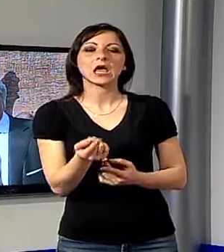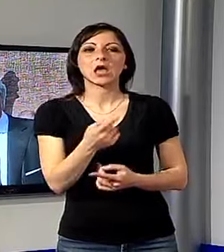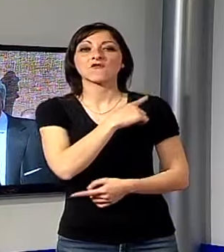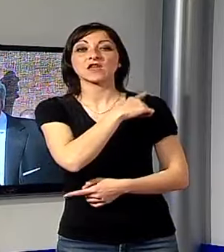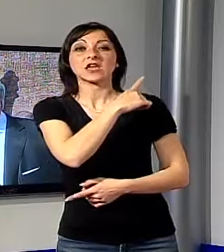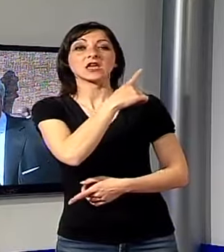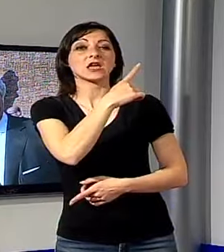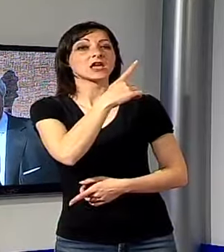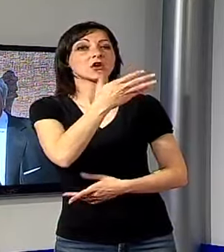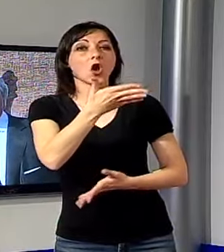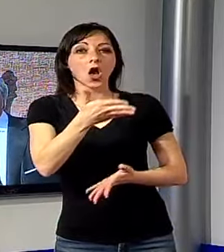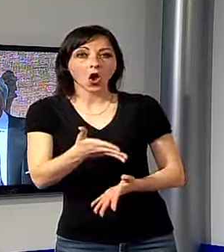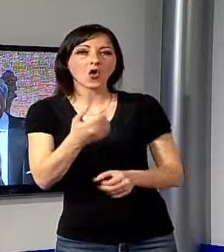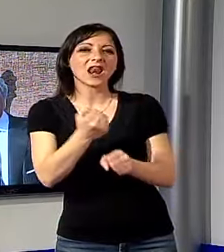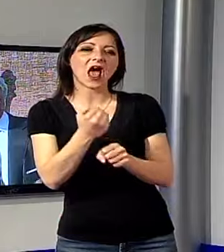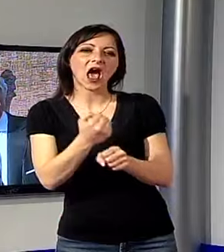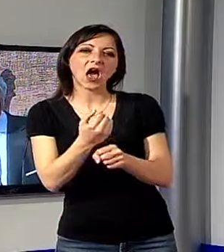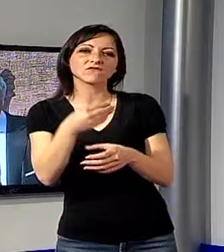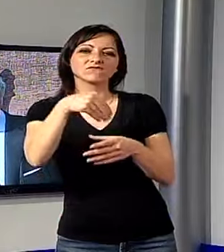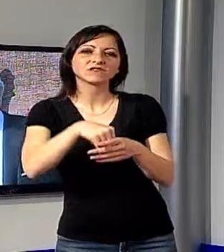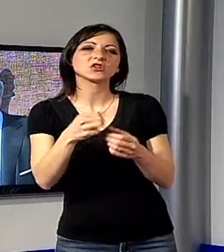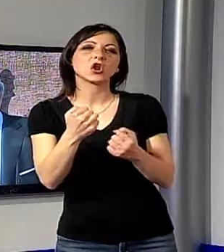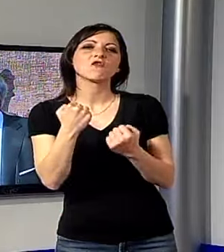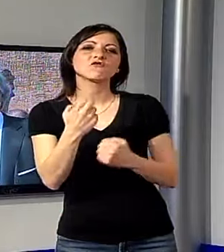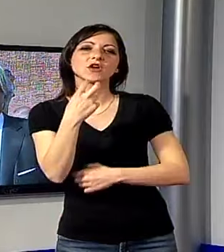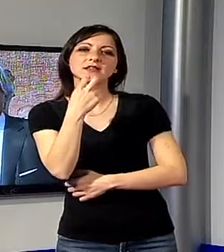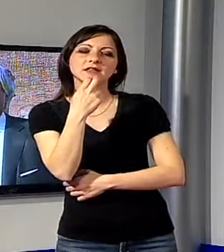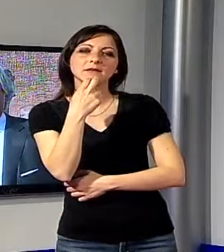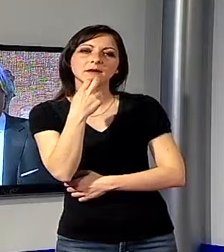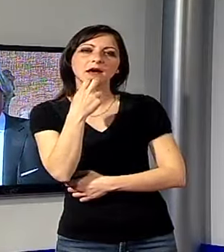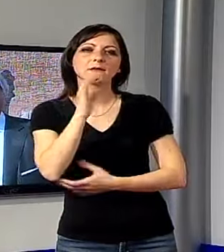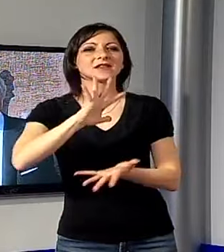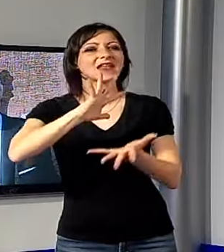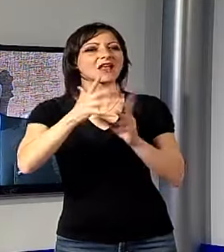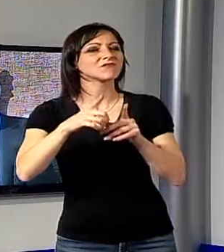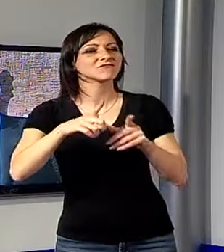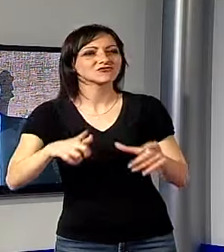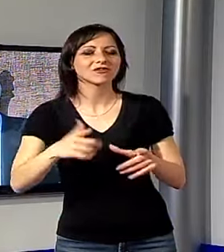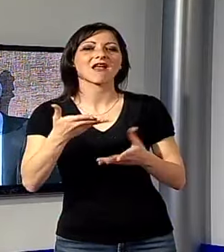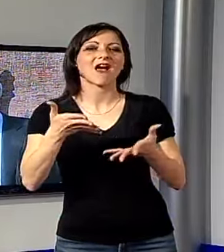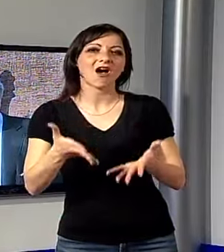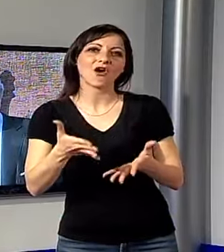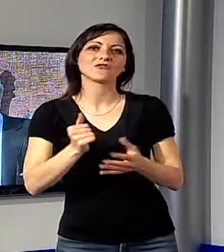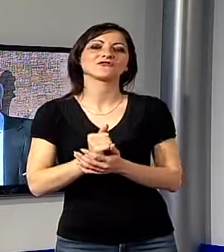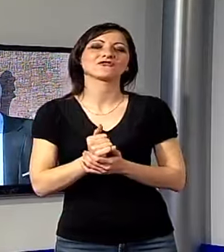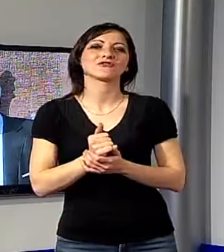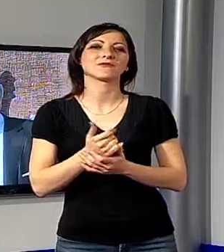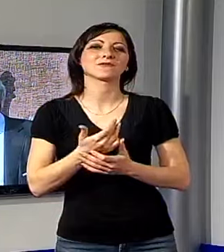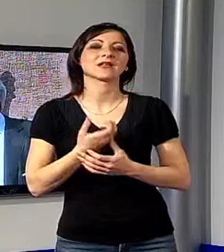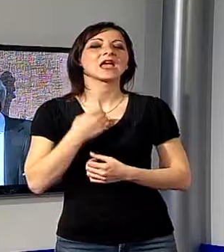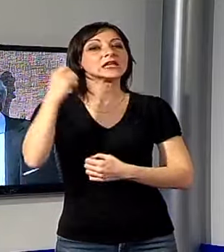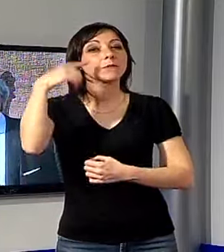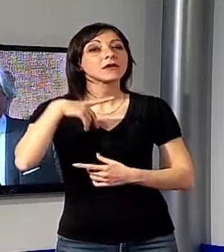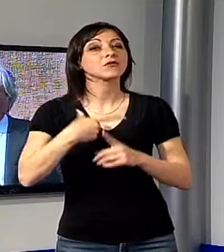lavorato per Forte dei Marmi e hanno realizzato quella che è oggi Forte dei Marmi. Quindi con questo spirito, con questi